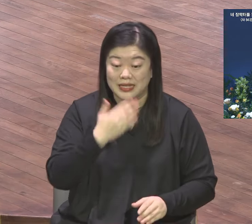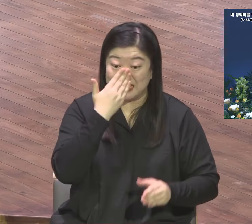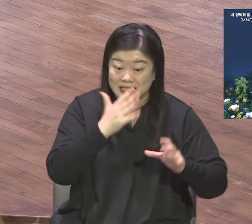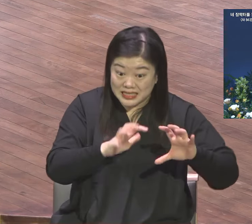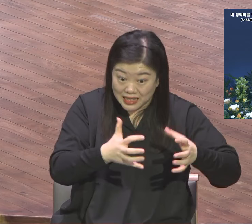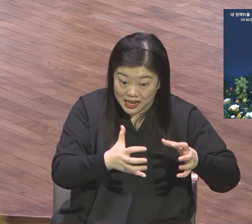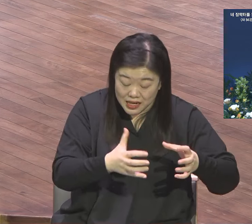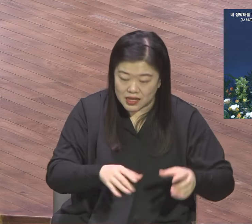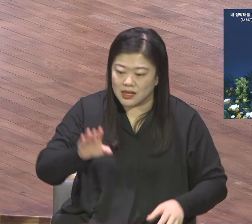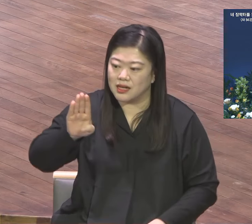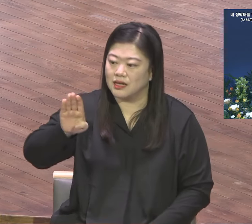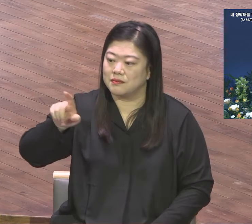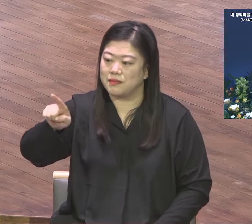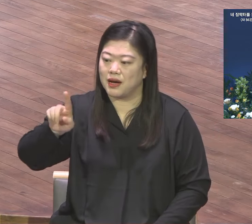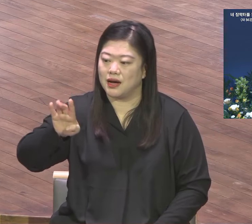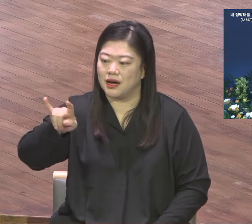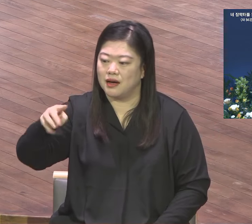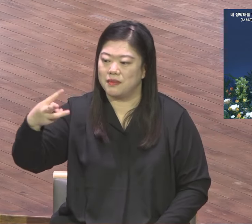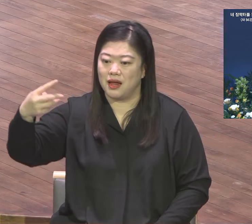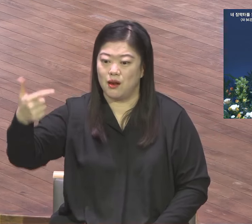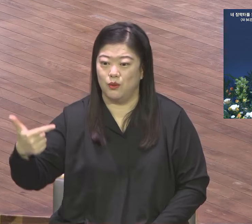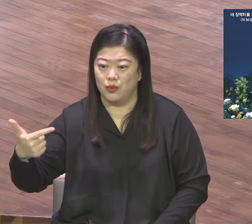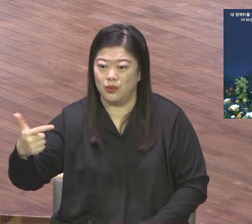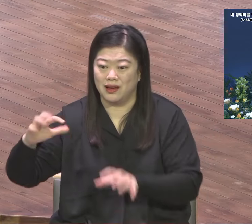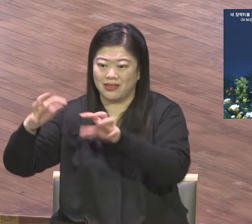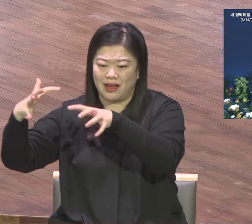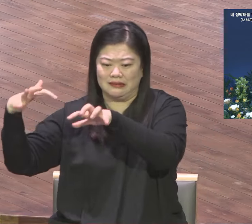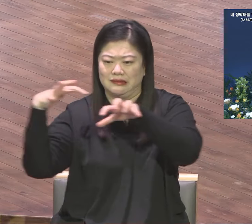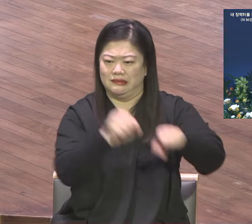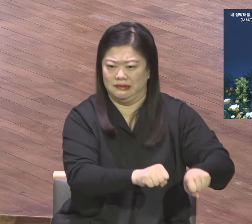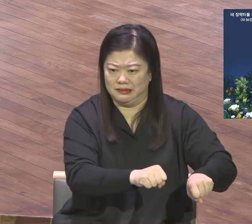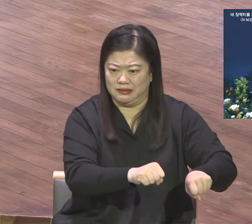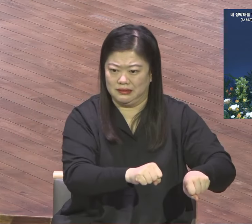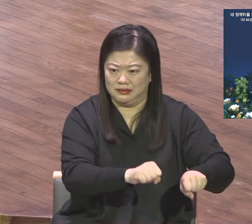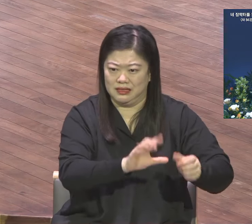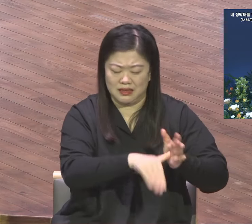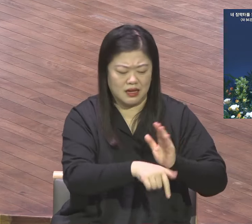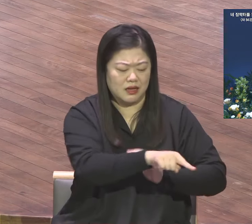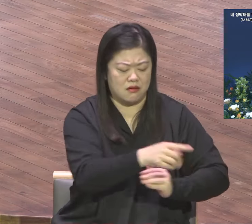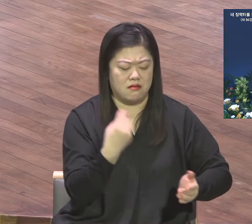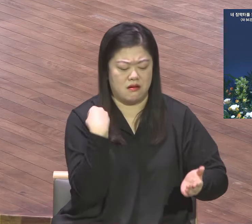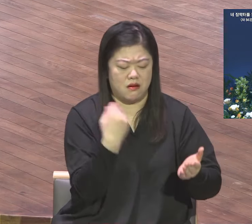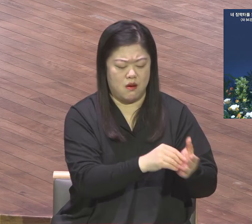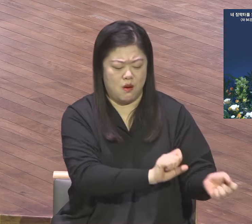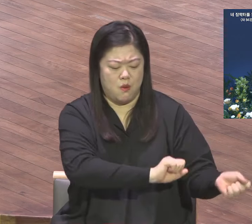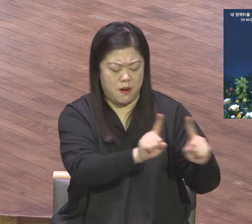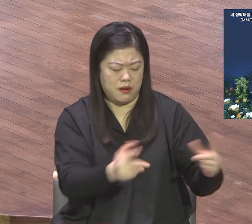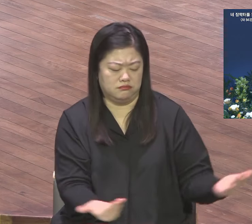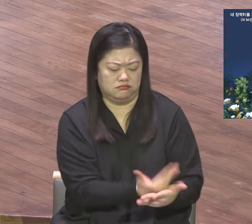하면서 살고 있는 이스라엘 백신들에게 주어진 회복과 번성의 메시지였어요.